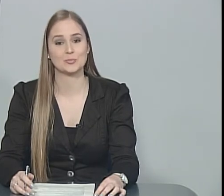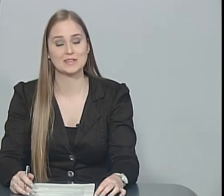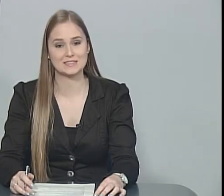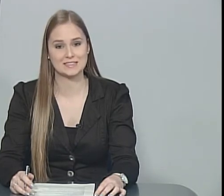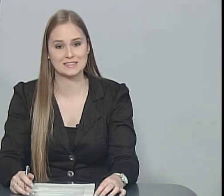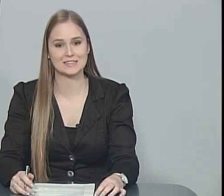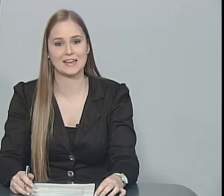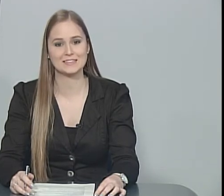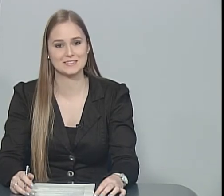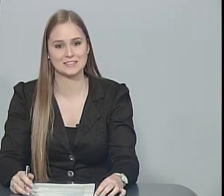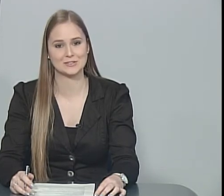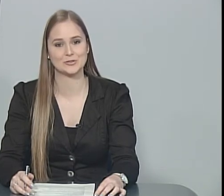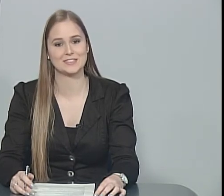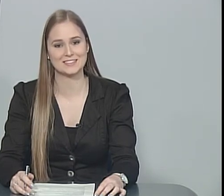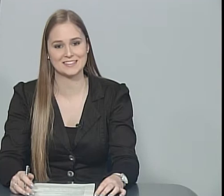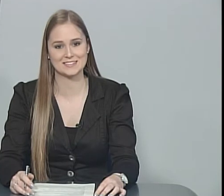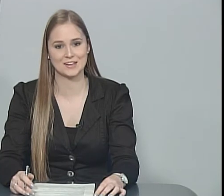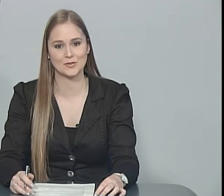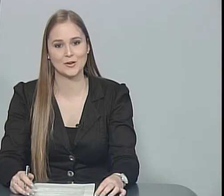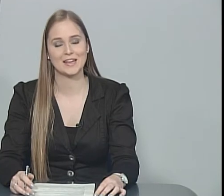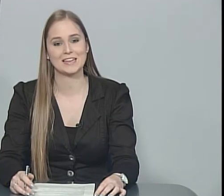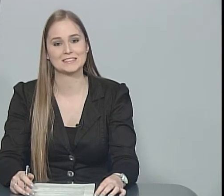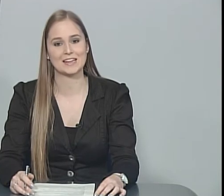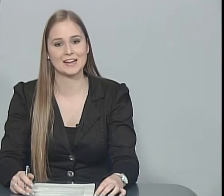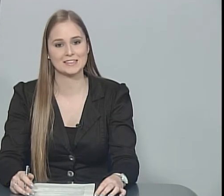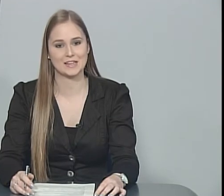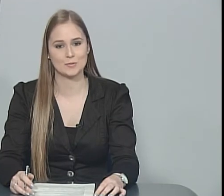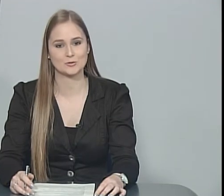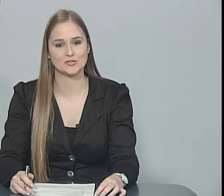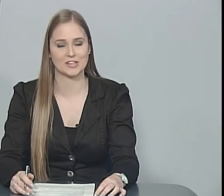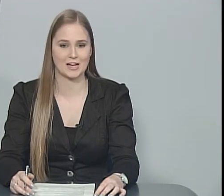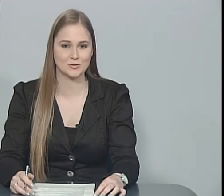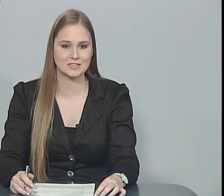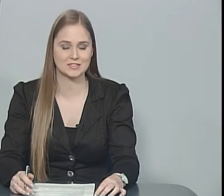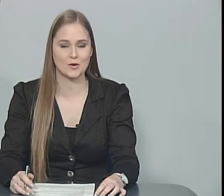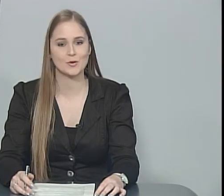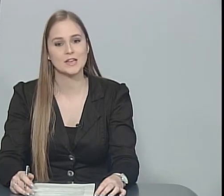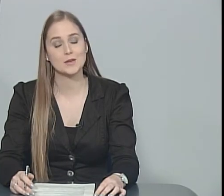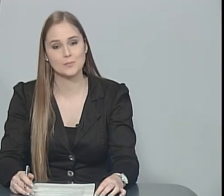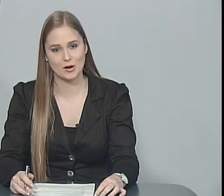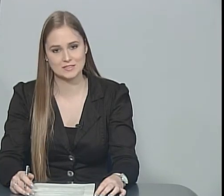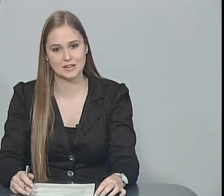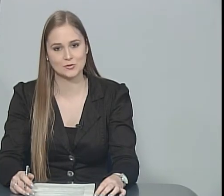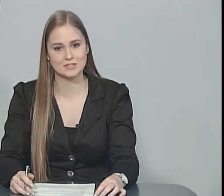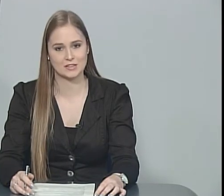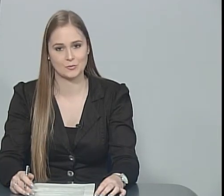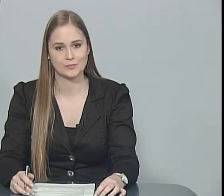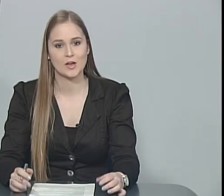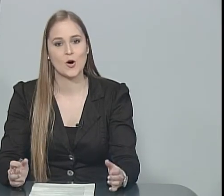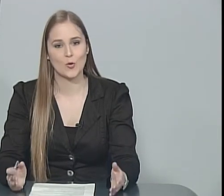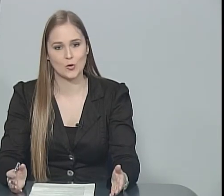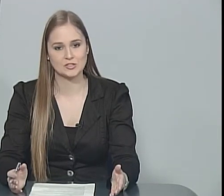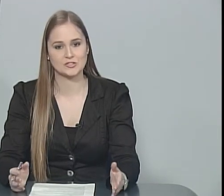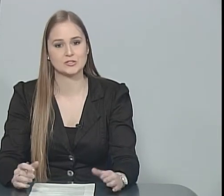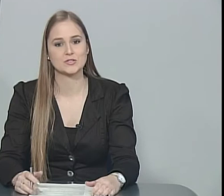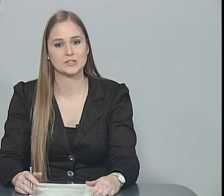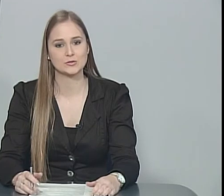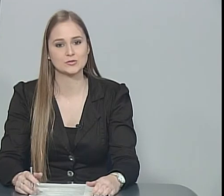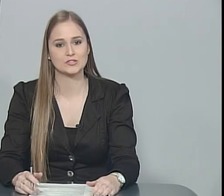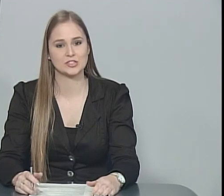pesquisa, ensino e extensão entre acadêmicos de graduação e pós-graduação. Hoje, no segundo dia